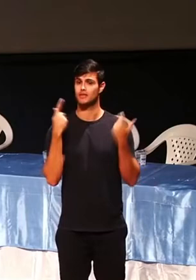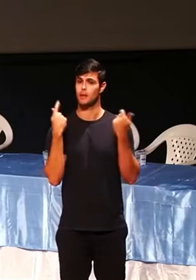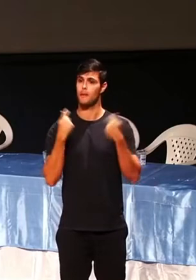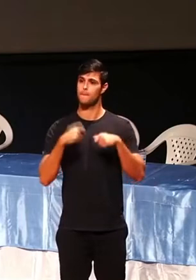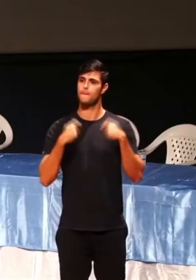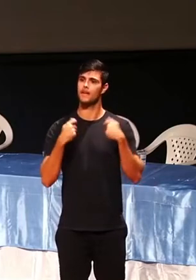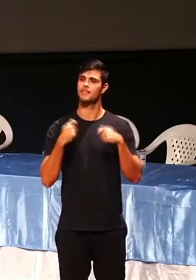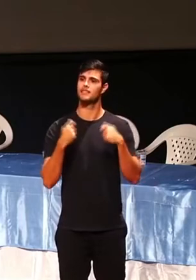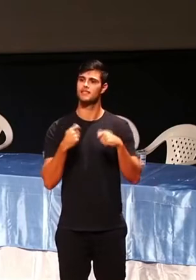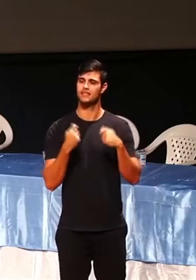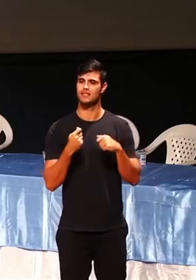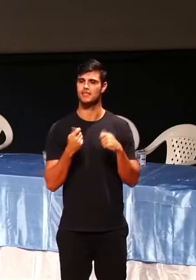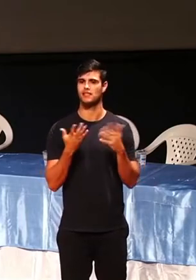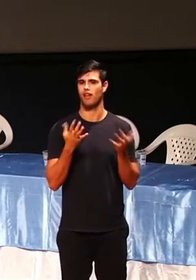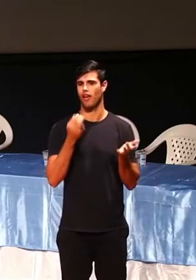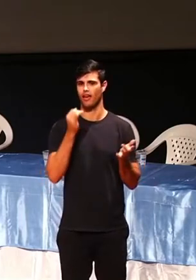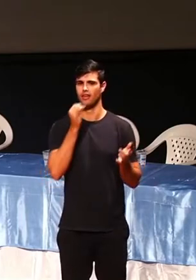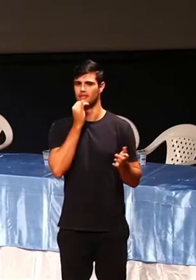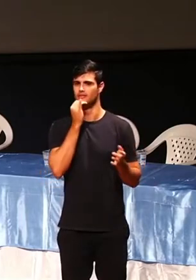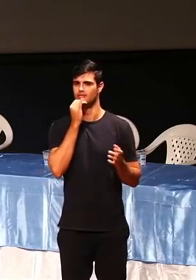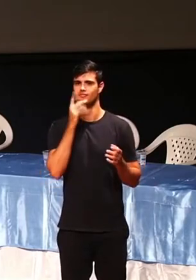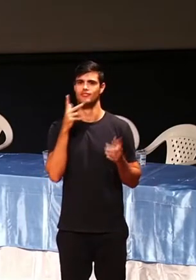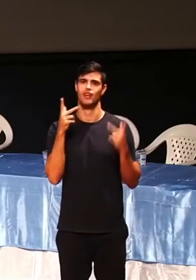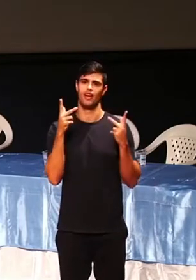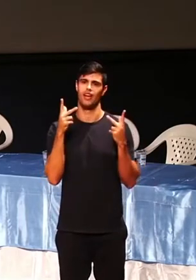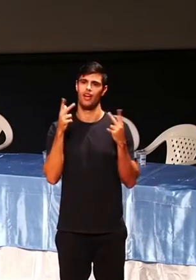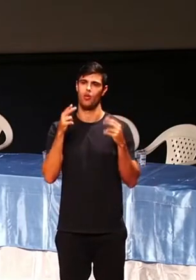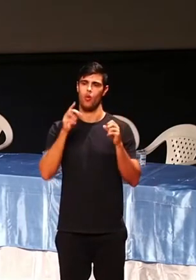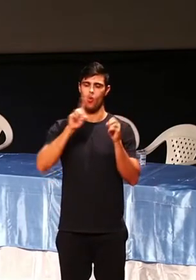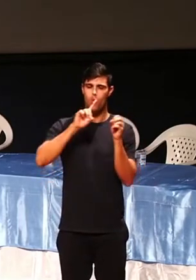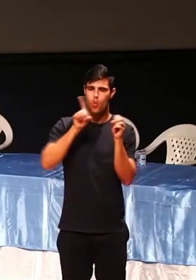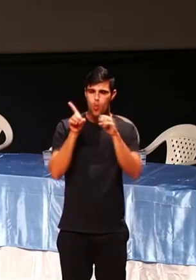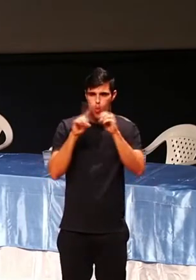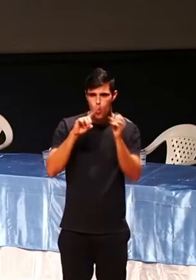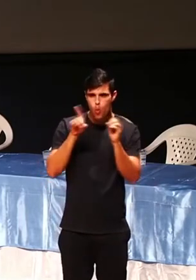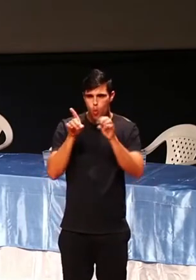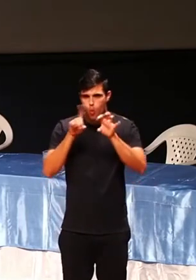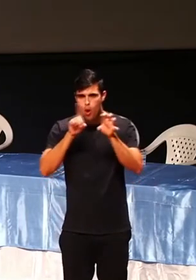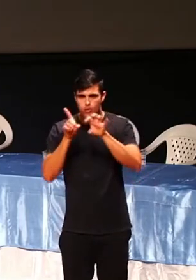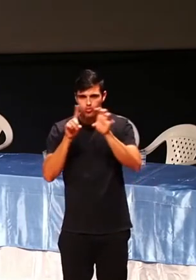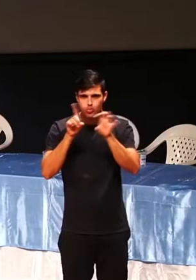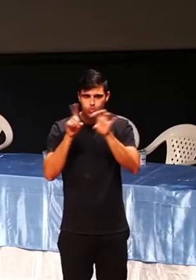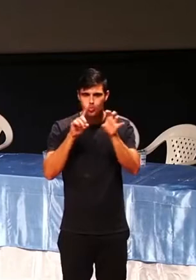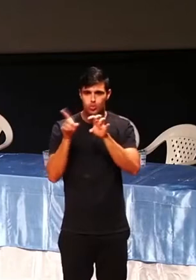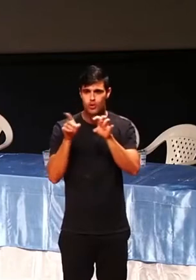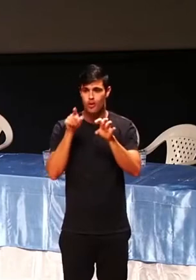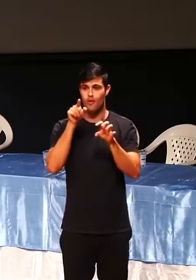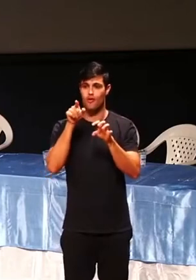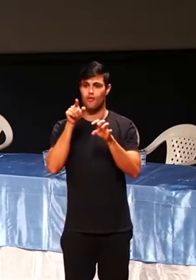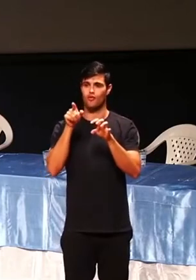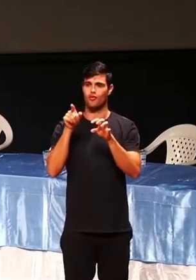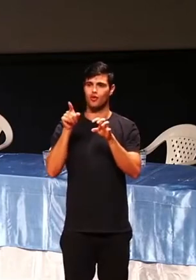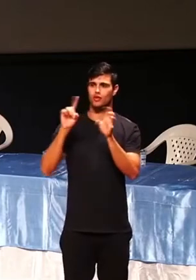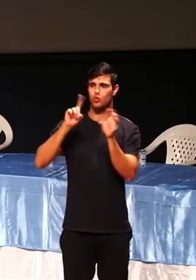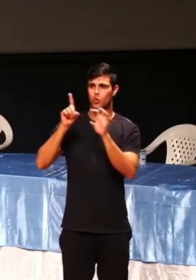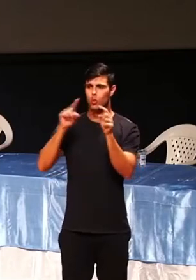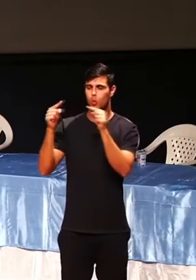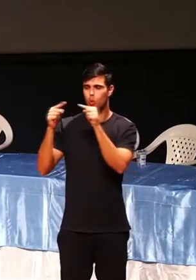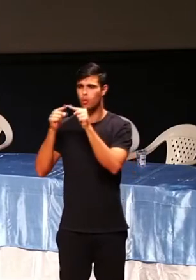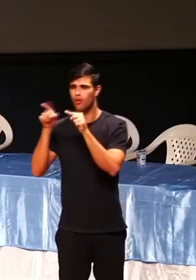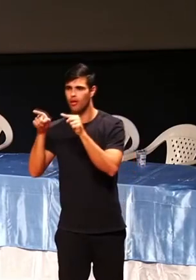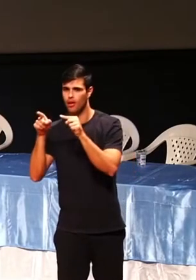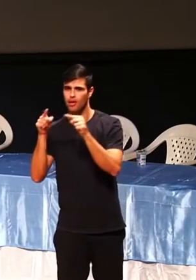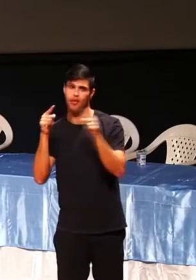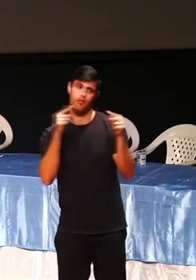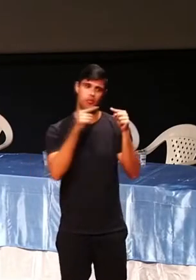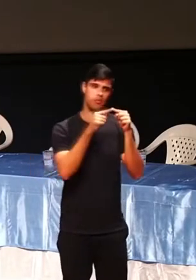Você sintonizar na 101,5, você vai pegar outra rádio. Você quer ficar numa frequência mais evoluída ou naquela frequência negativa? Sua mãe